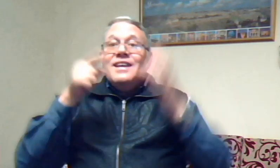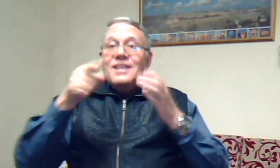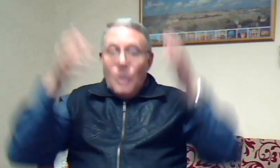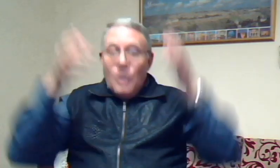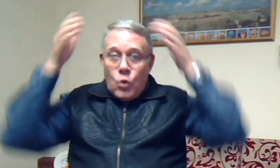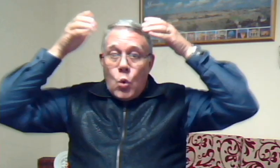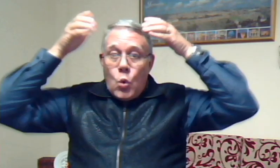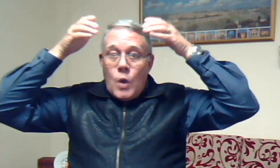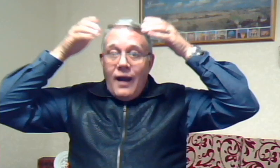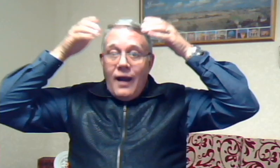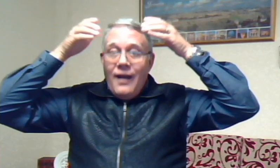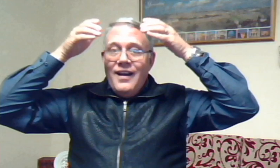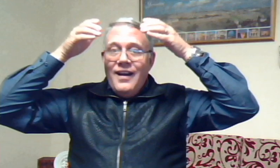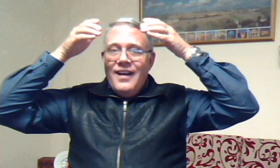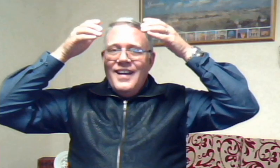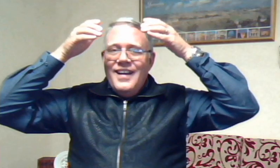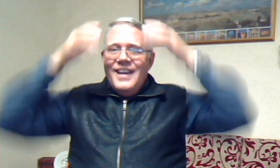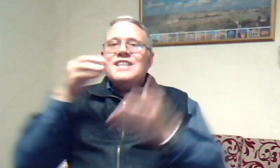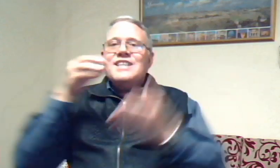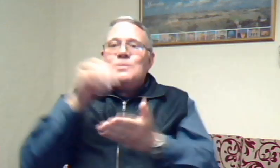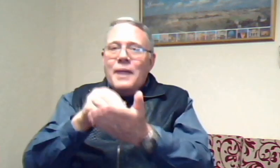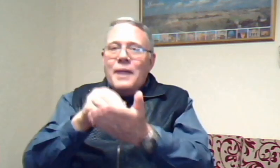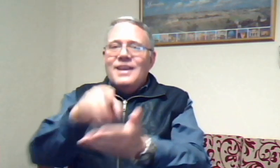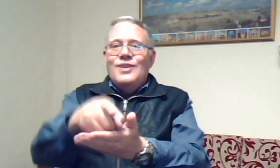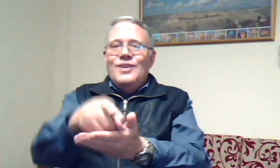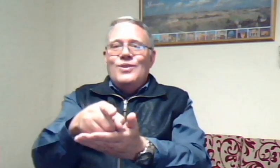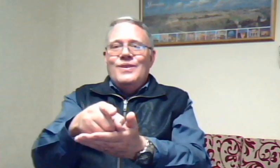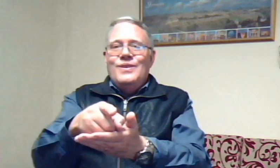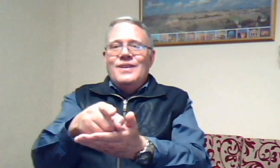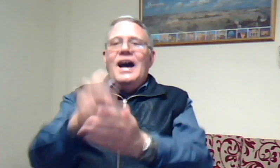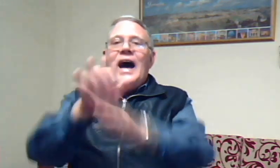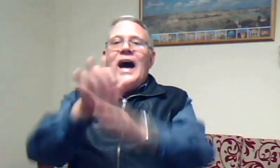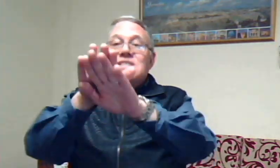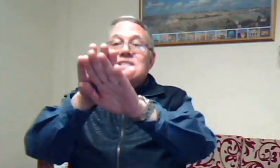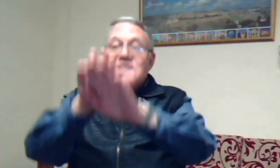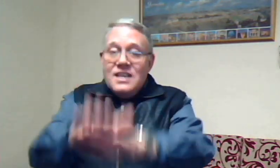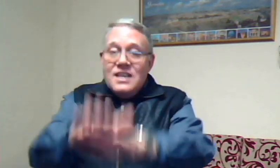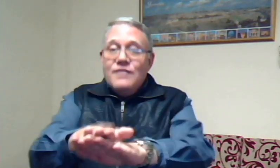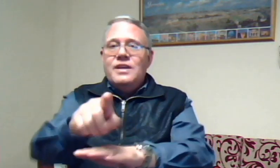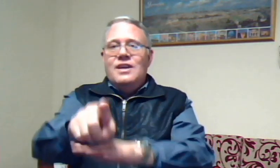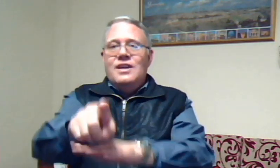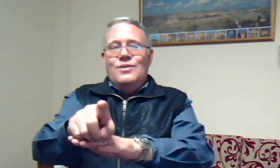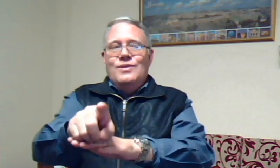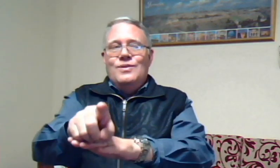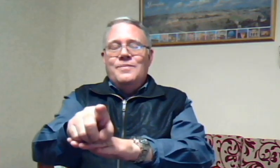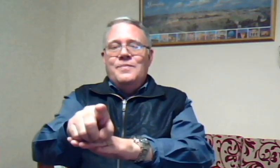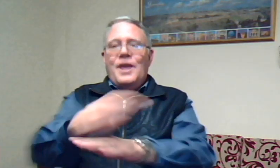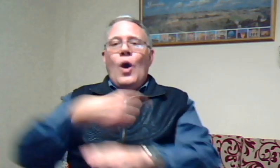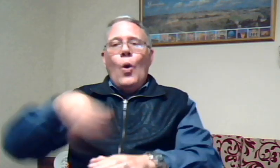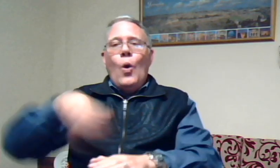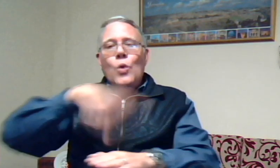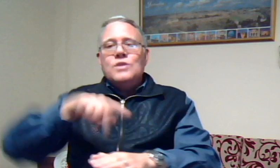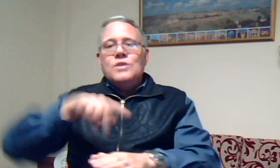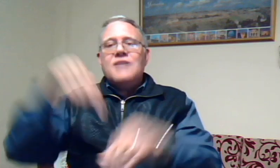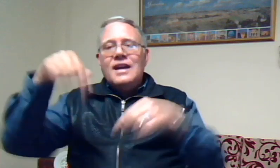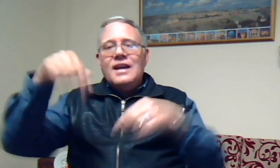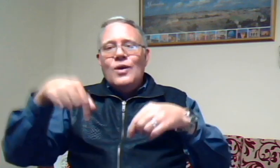jou koning, en is by jou, hy sien vir jou. Ons kan nou